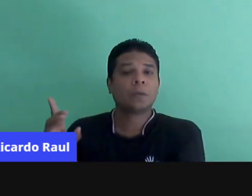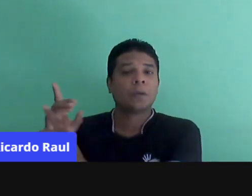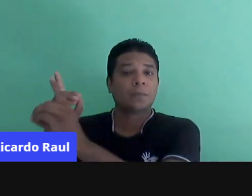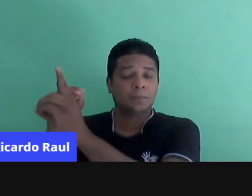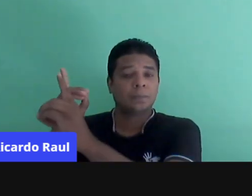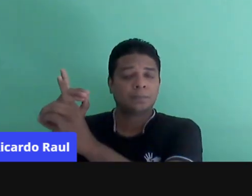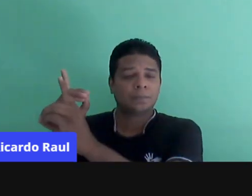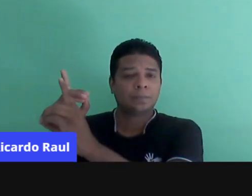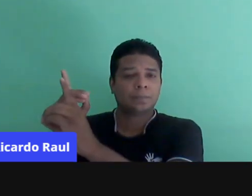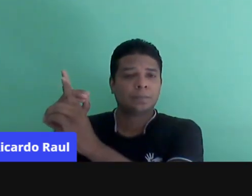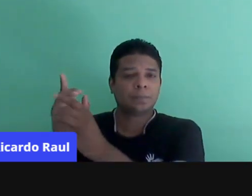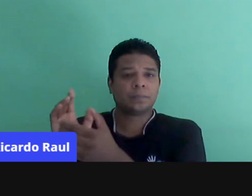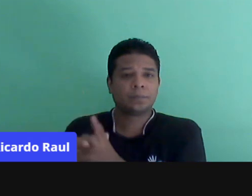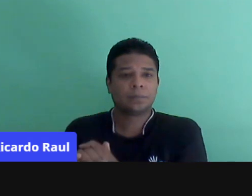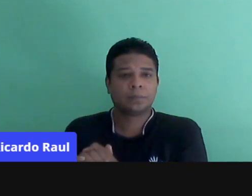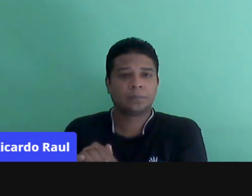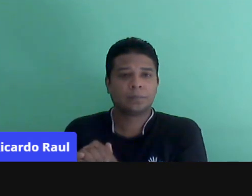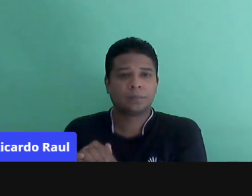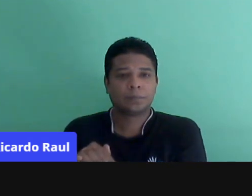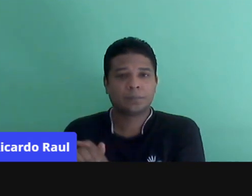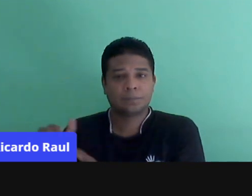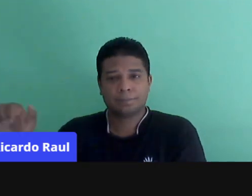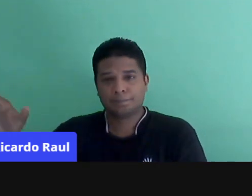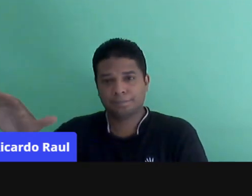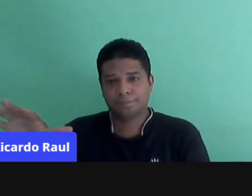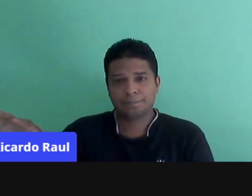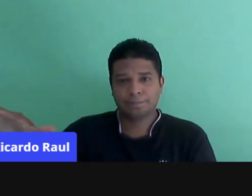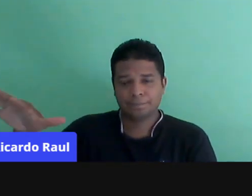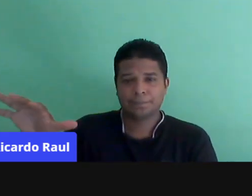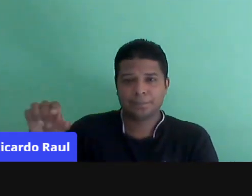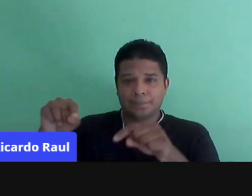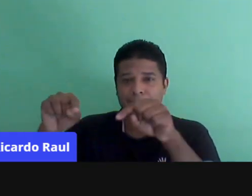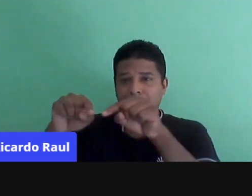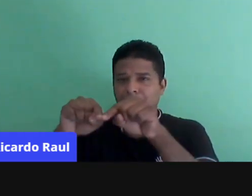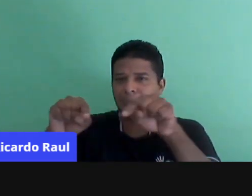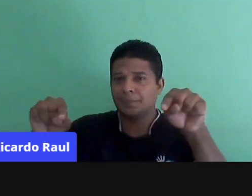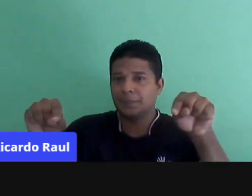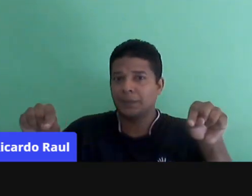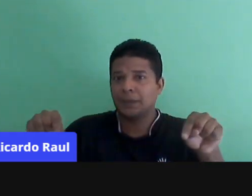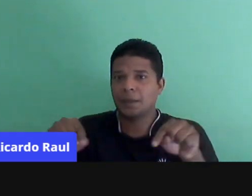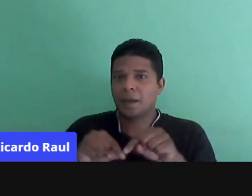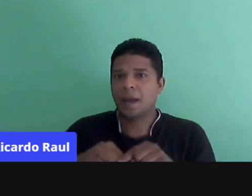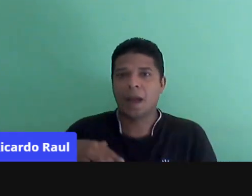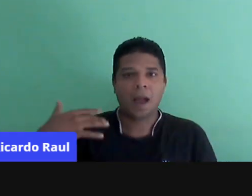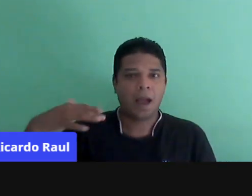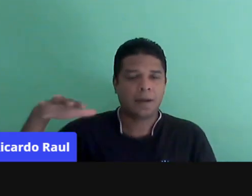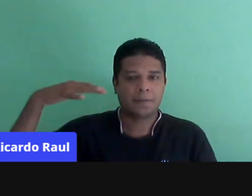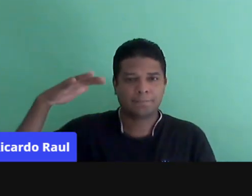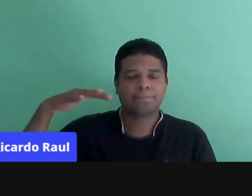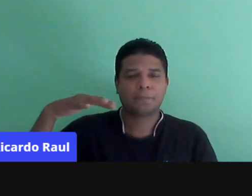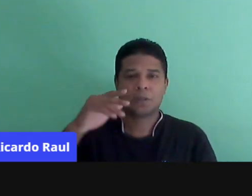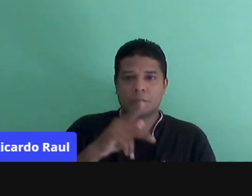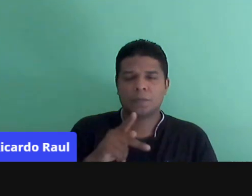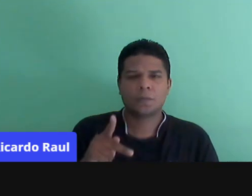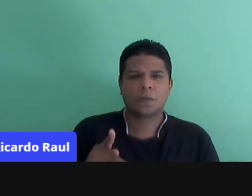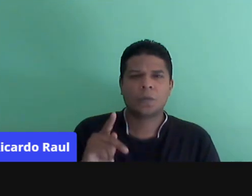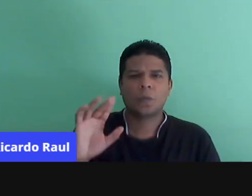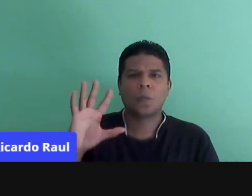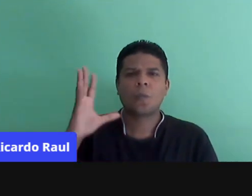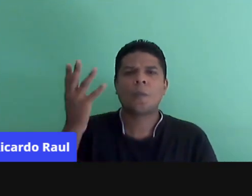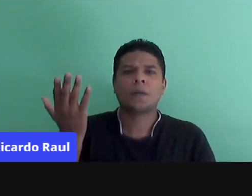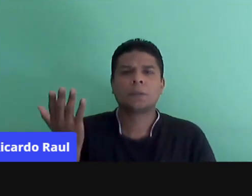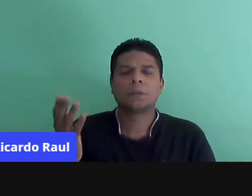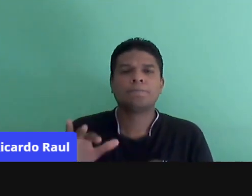remete ao espaço de sala de aula, é um espaço tão caro para nós, educadores, quais são as figuras